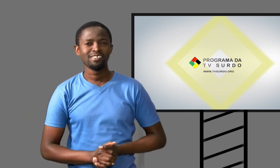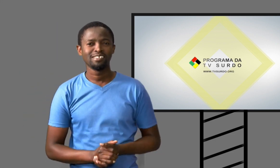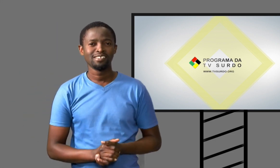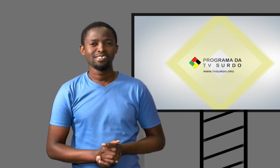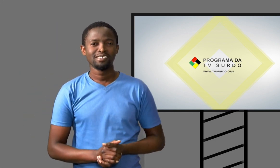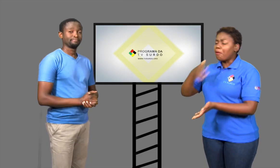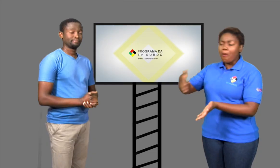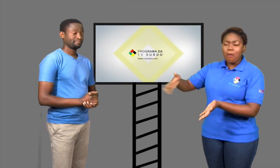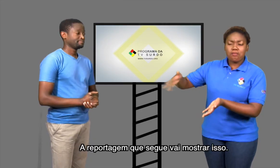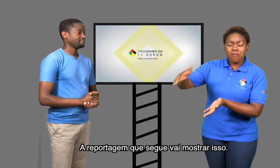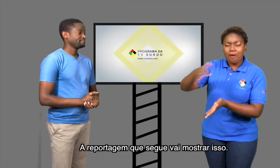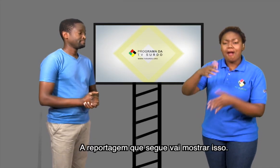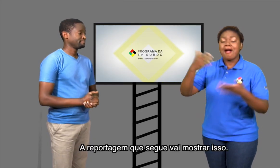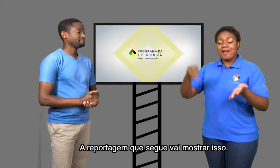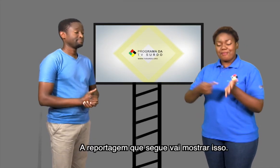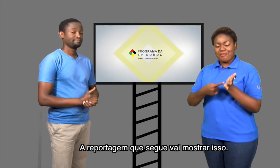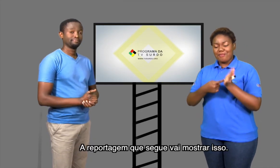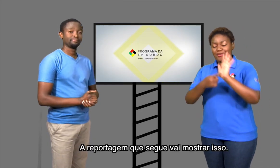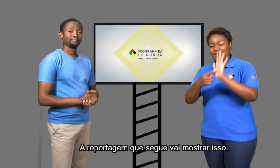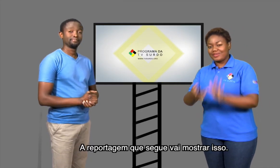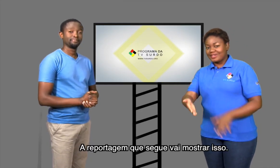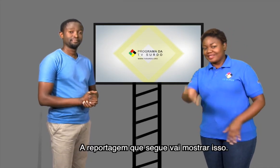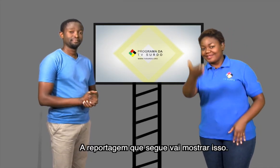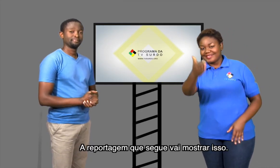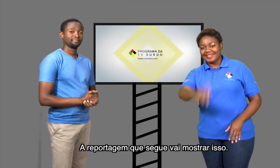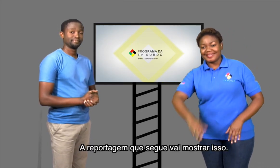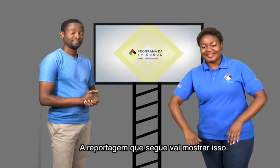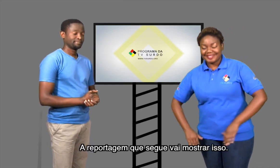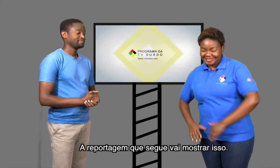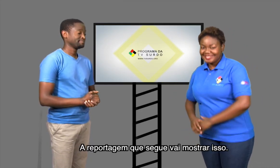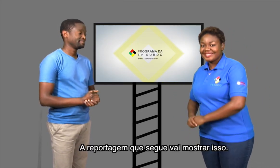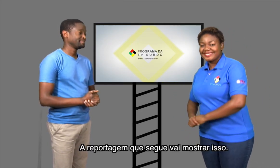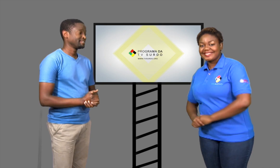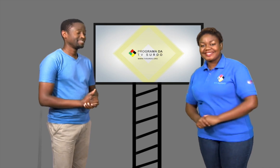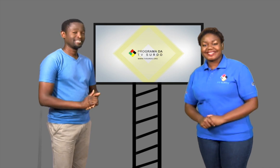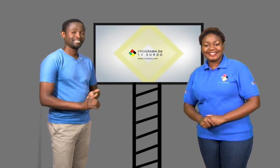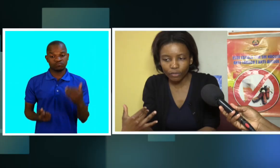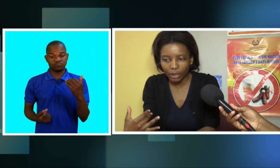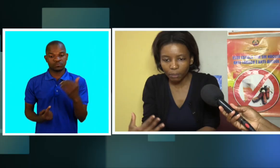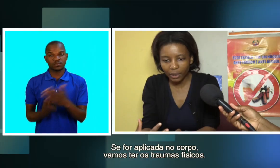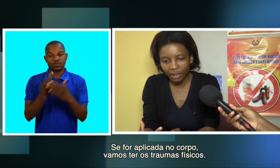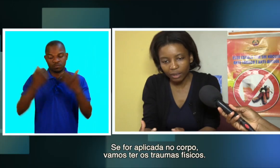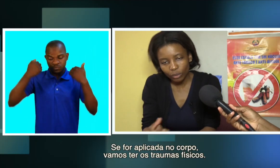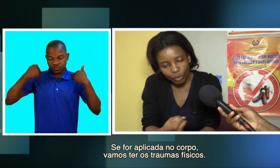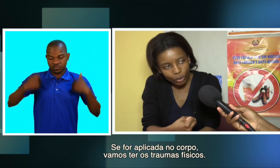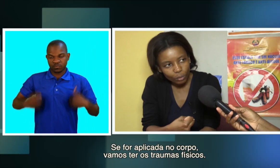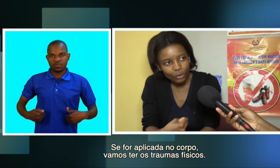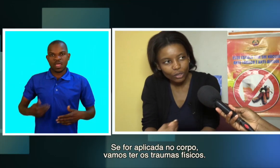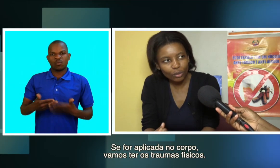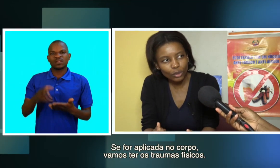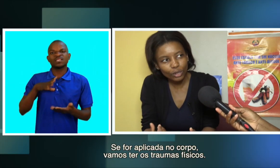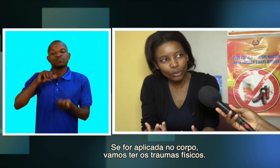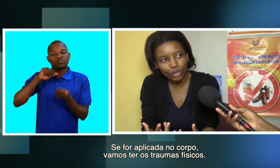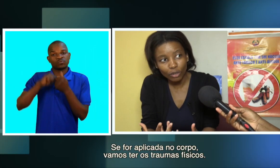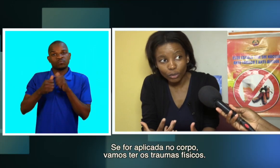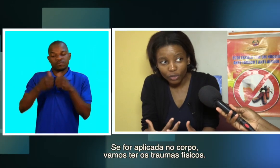situações? A reportagem que segue vai mostrar isso. Se for aplicada no corpo, nós vamos ter os traumas